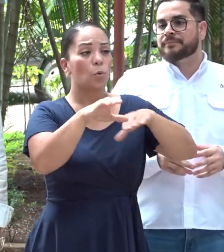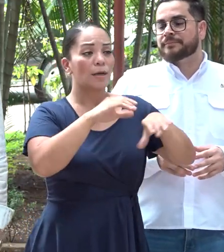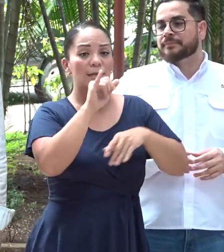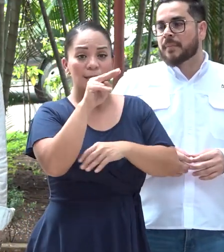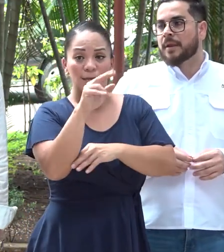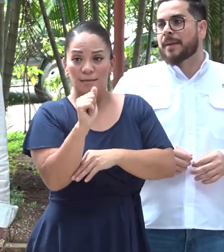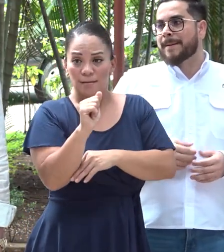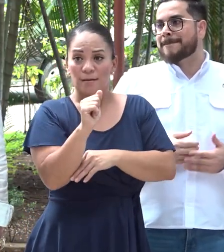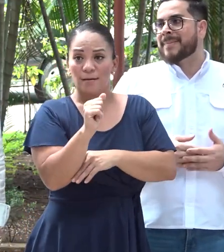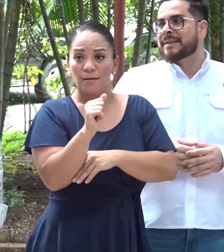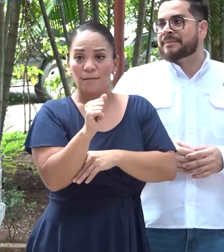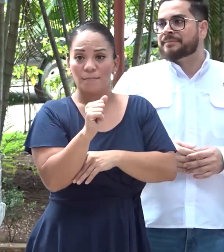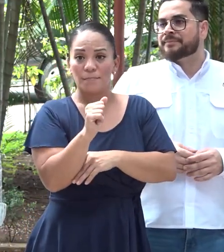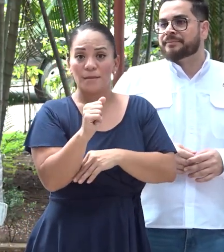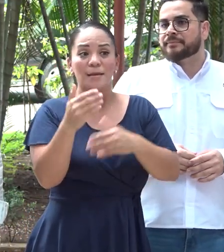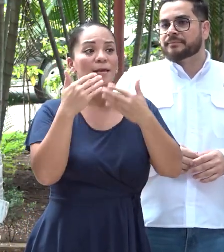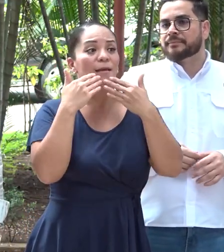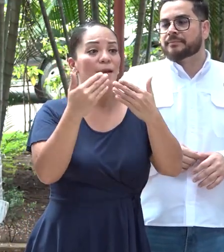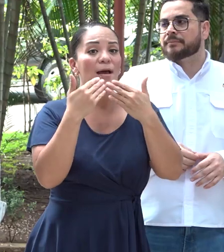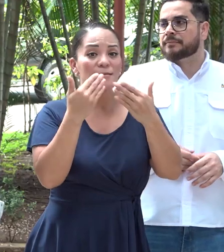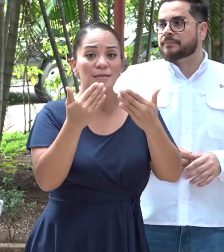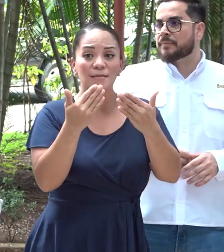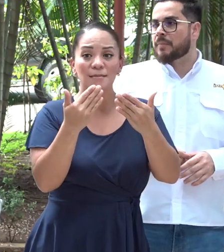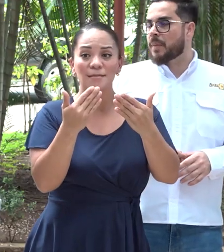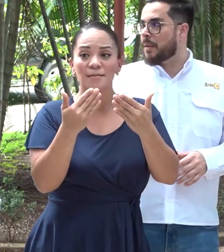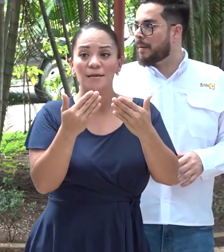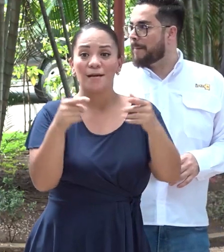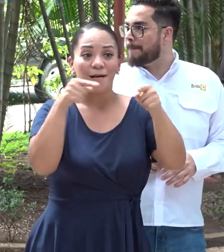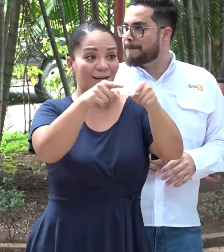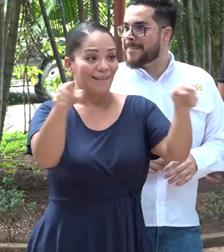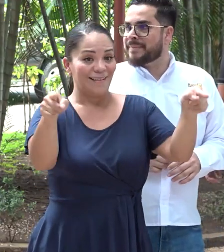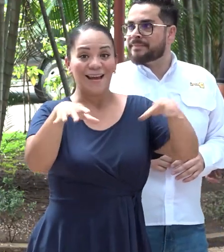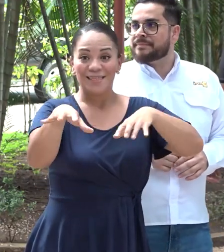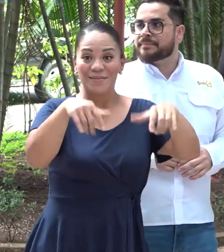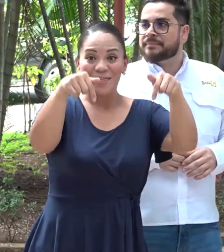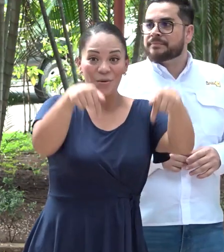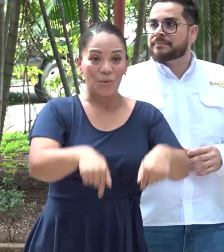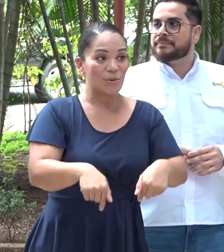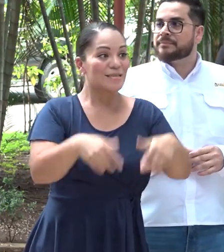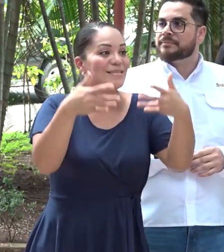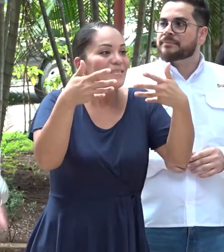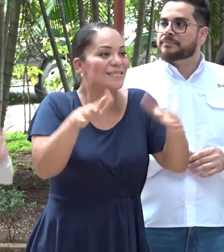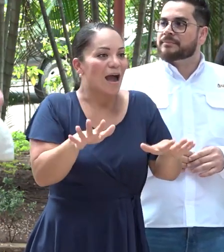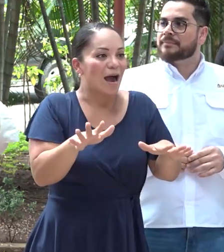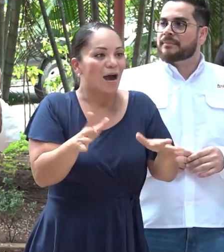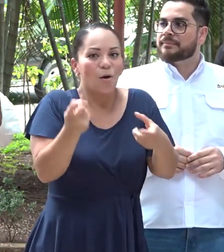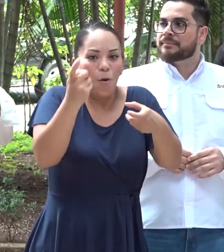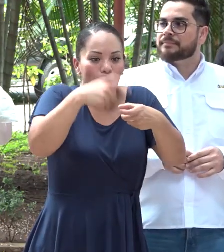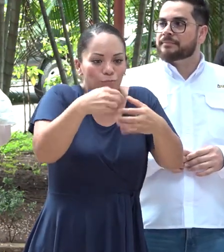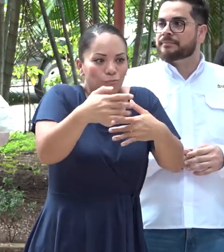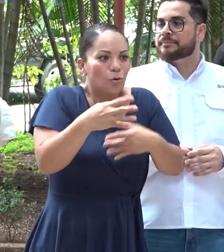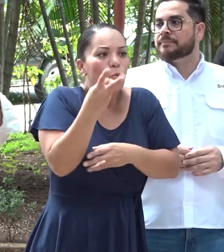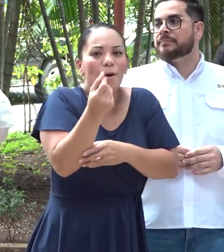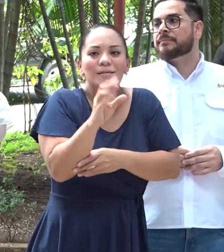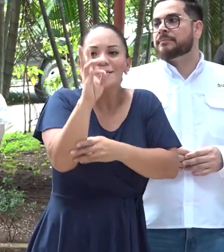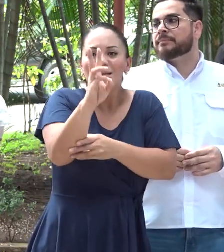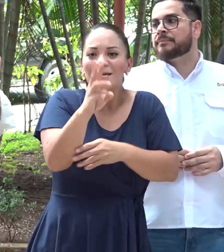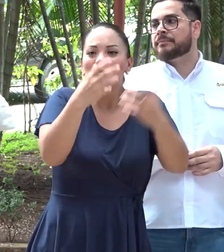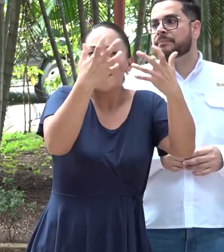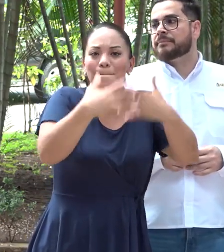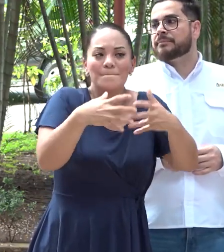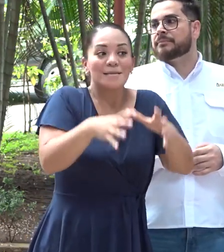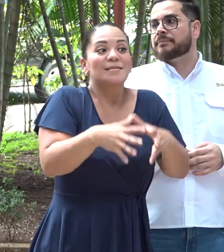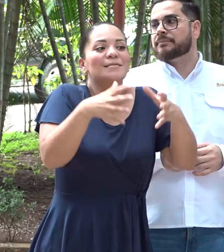del INAH, que gracias a este evento, ya se han registrado seis empresas